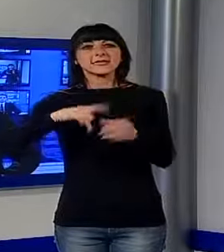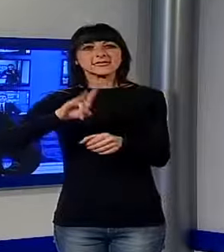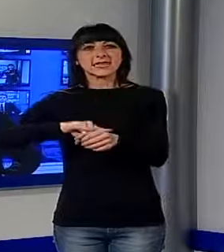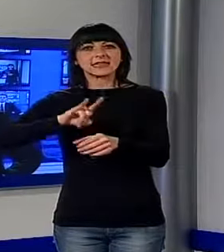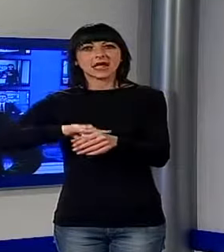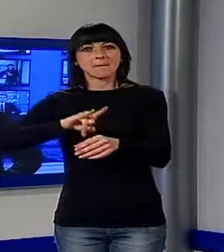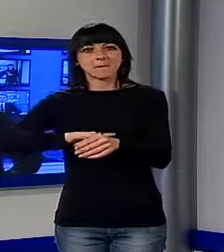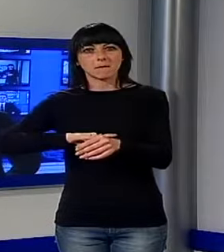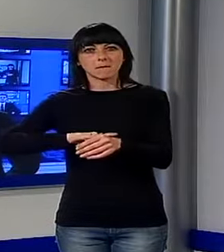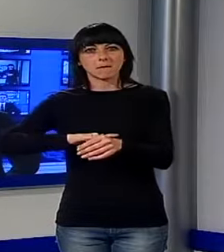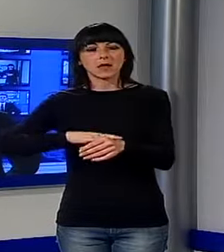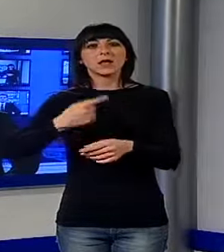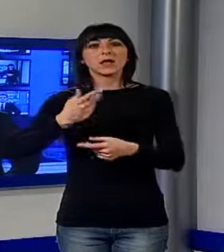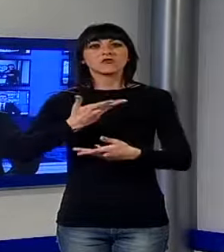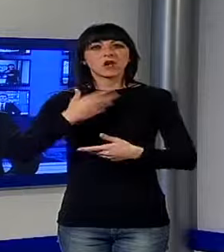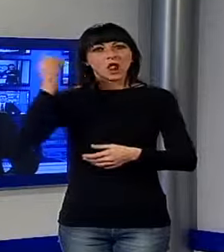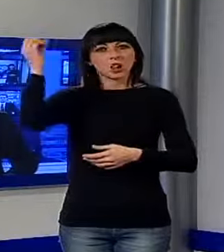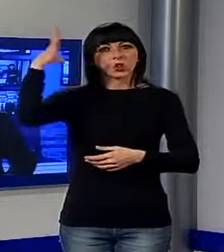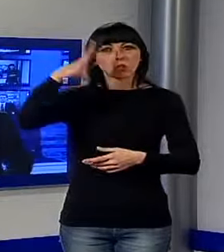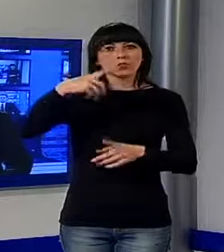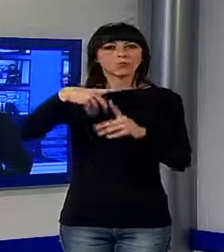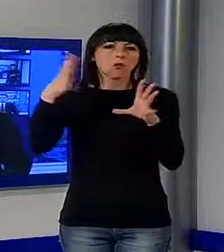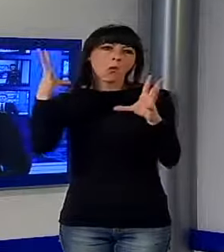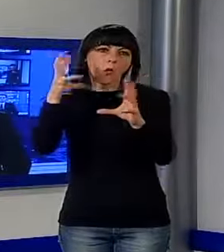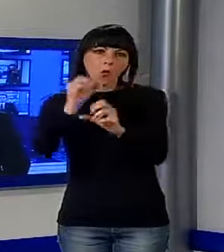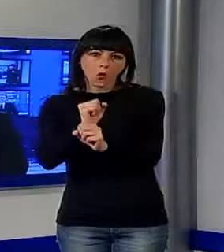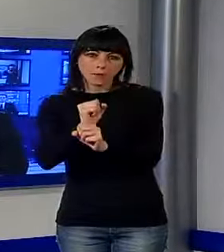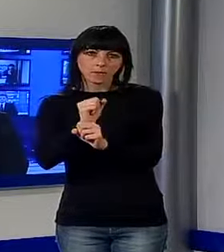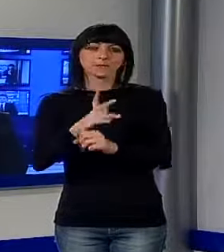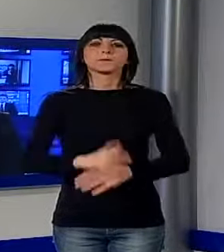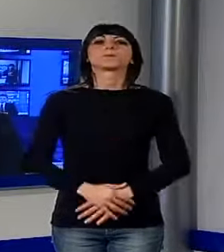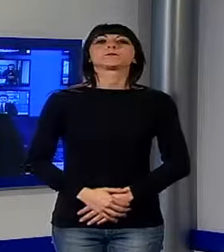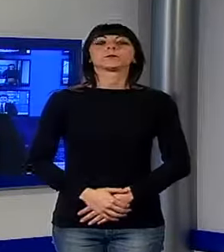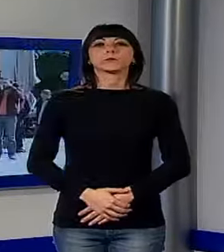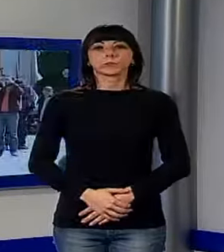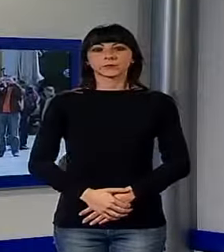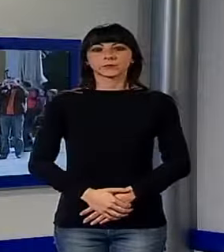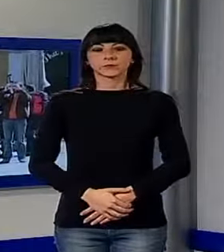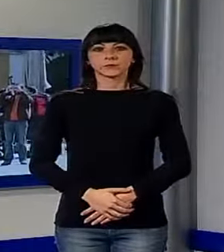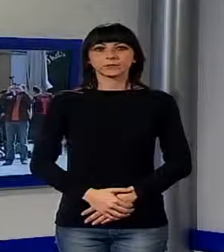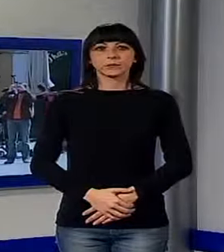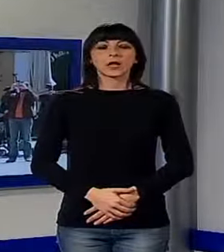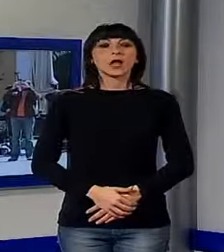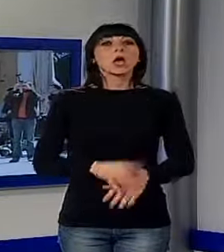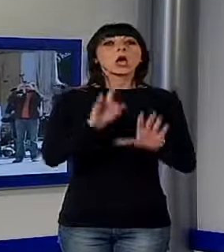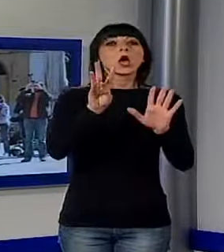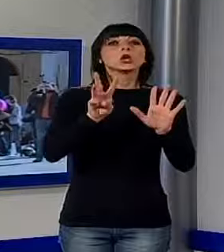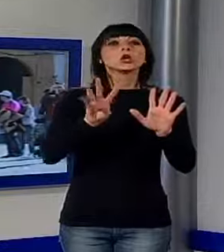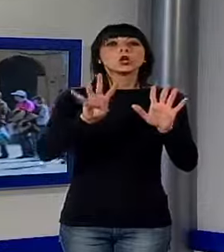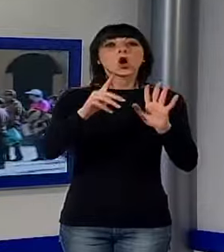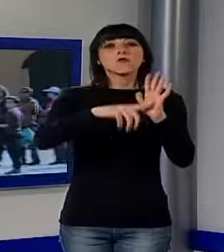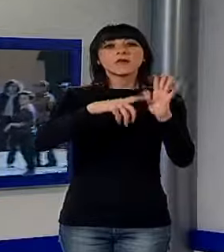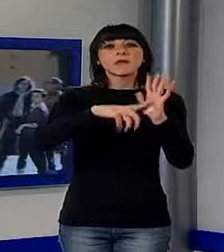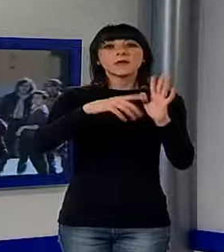Ci sono delle luci, ma anche tante ombre. Vediamo il servizio di Luigi Casentini. Nei primi nove mesi dell'anno il